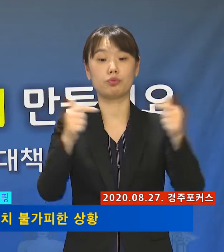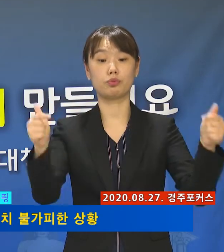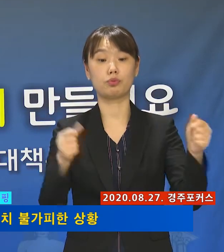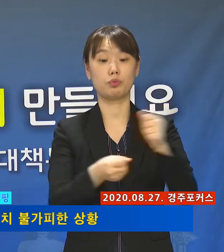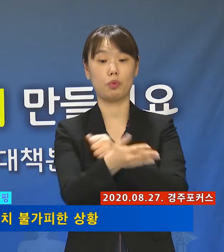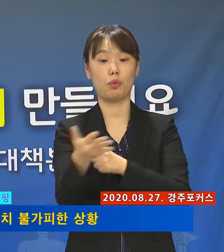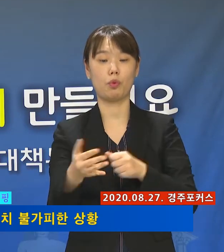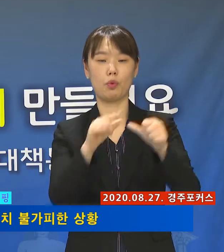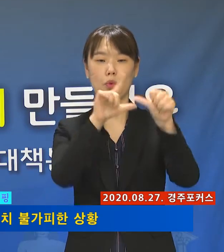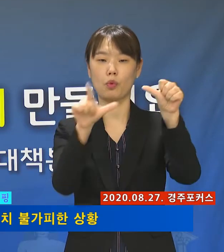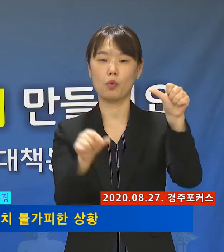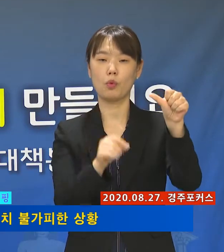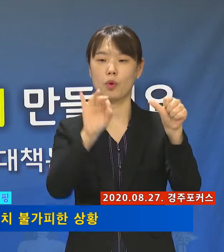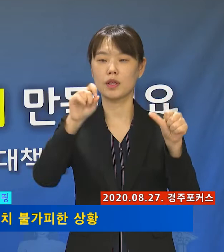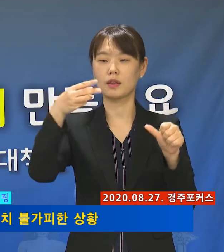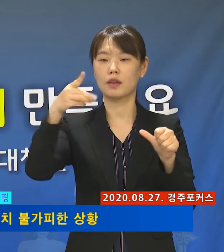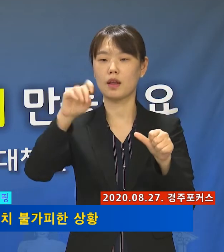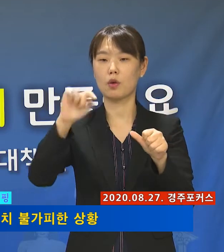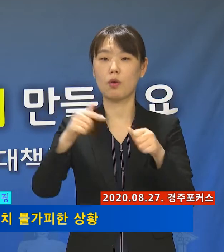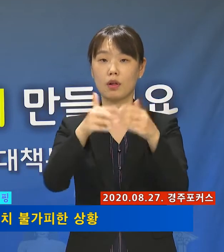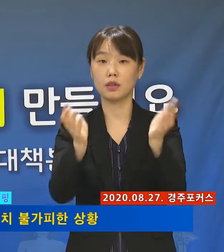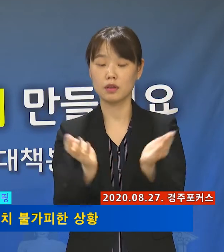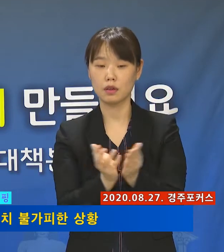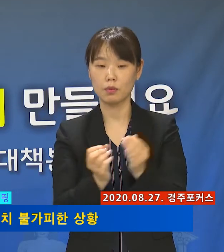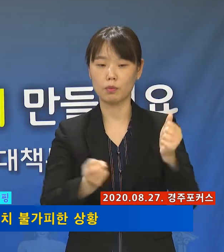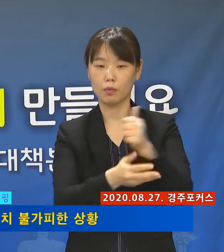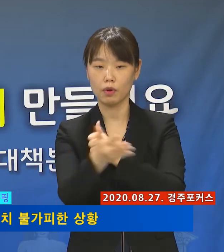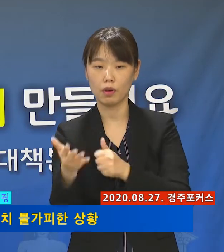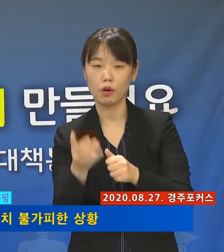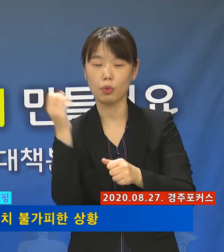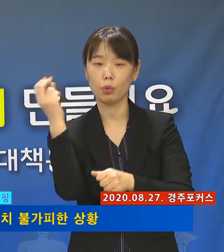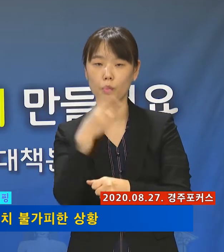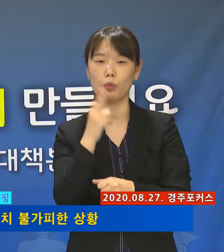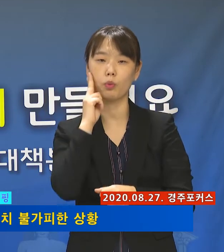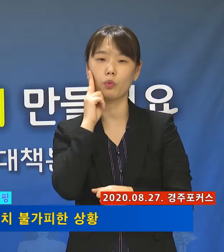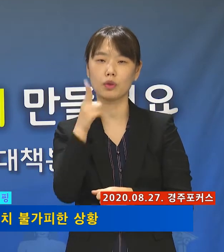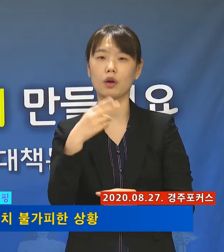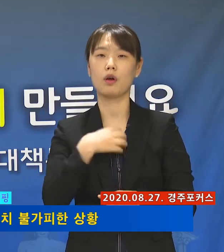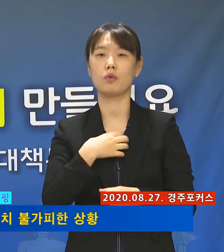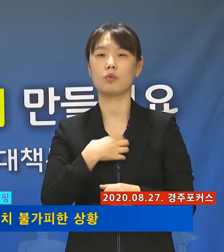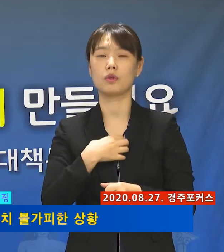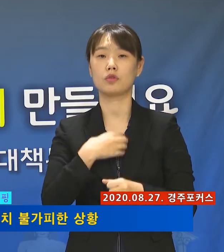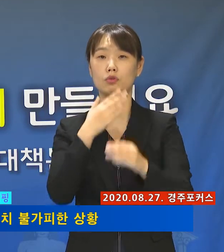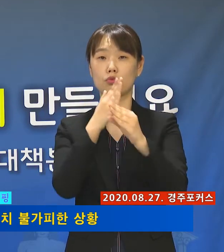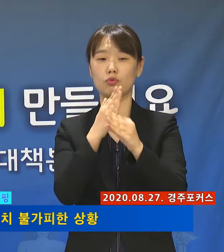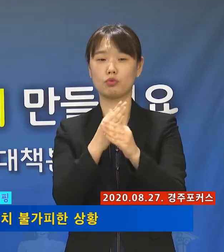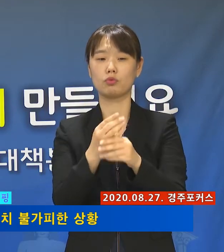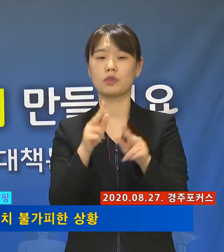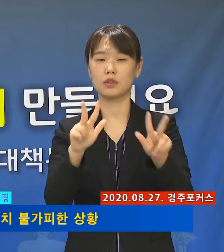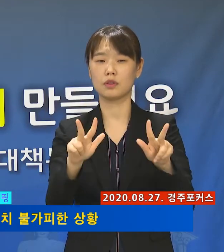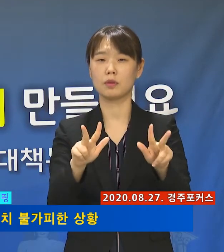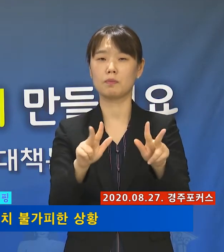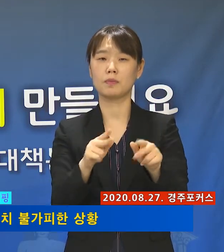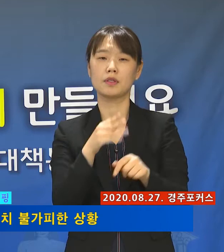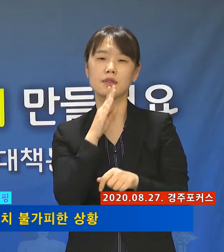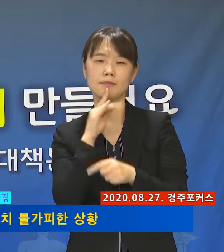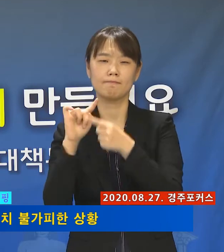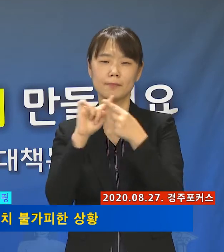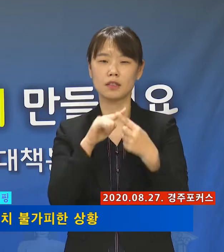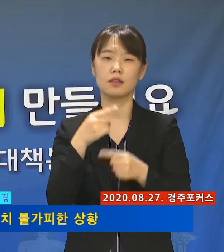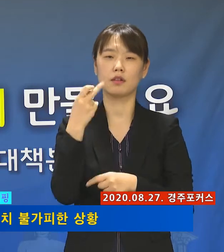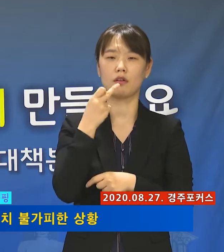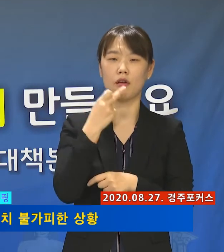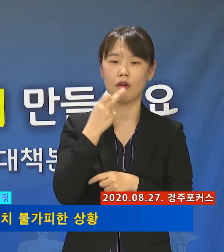5월 이태원 클럽을 중심으로 한 확산에 이어서 심각한 위기의 직면에 그 어느 때보다도 비상한